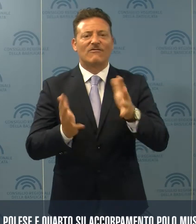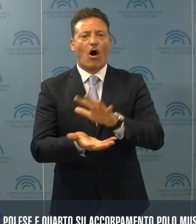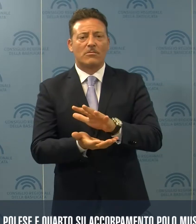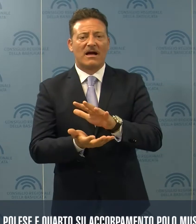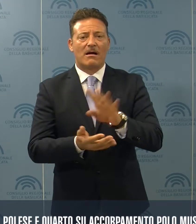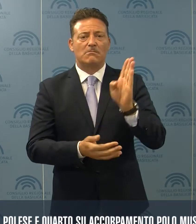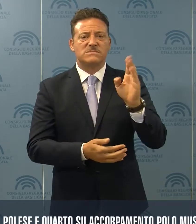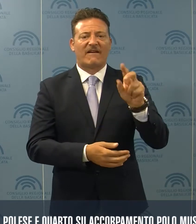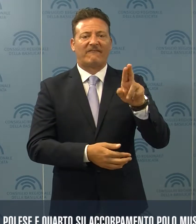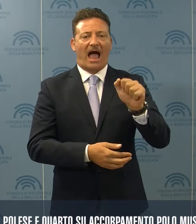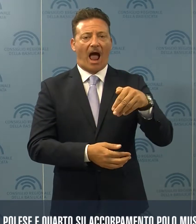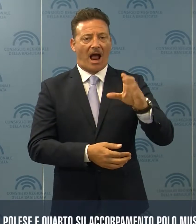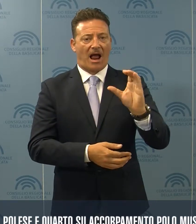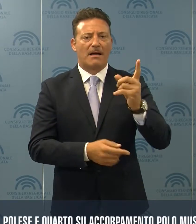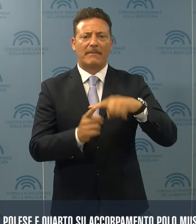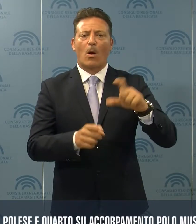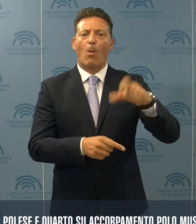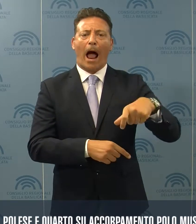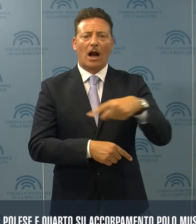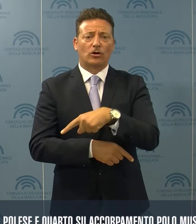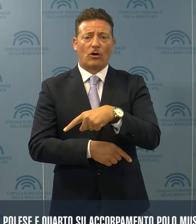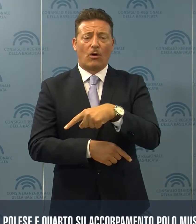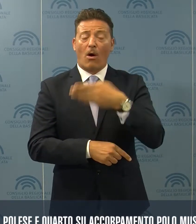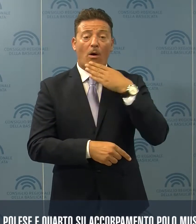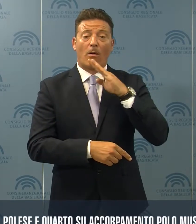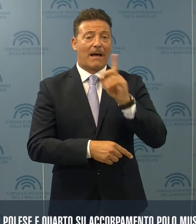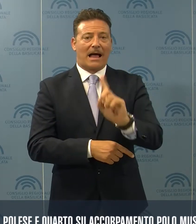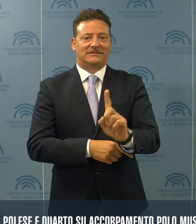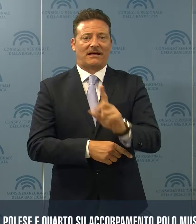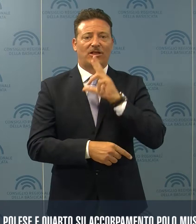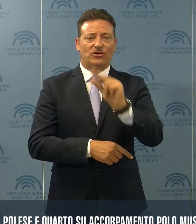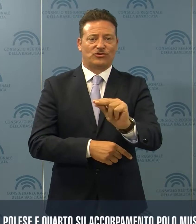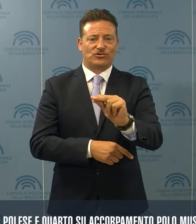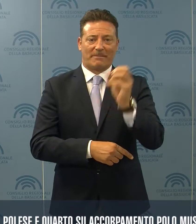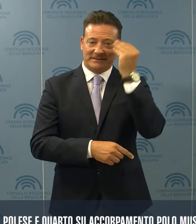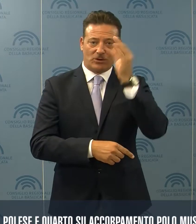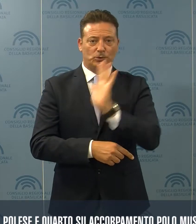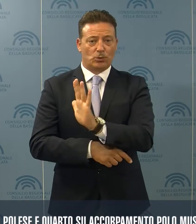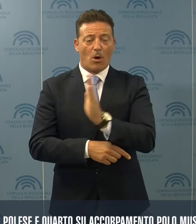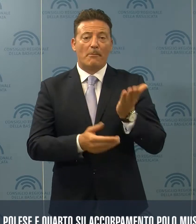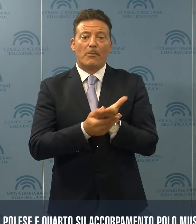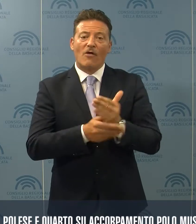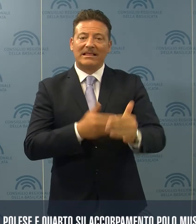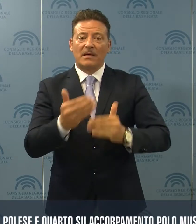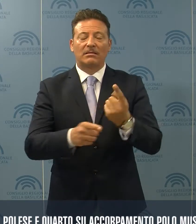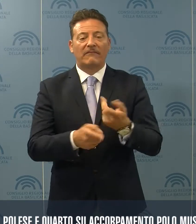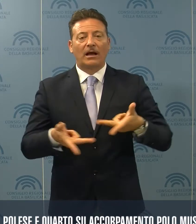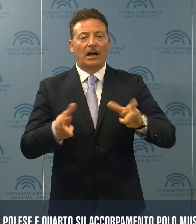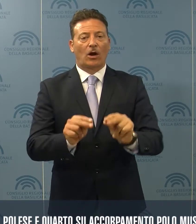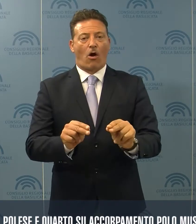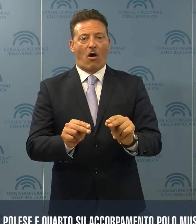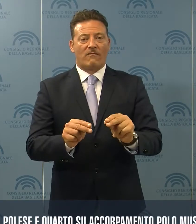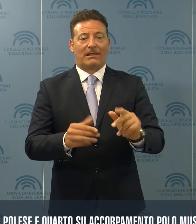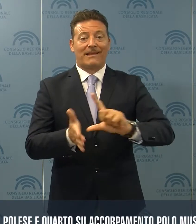BIPAC anche per quarto. Non bastevole però a suo parere. Il provvedimento va rinnovato in